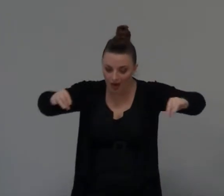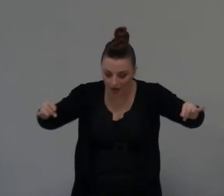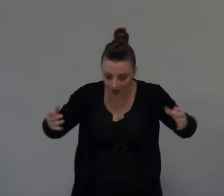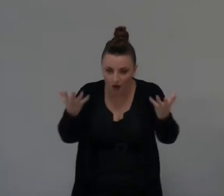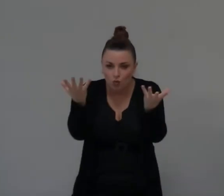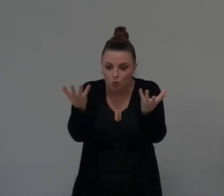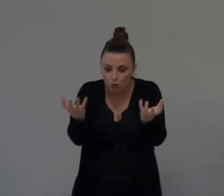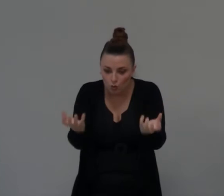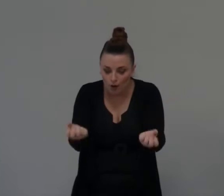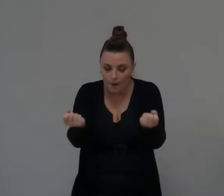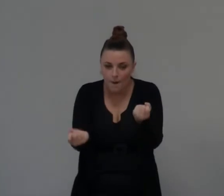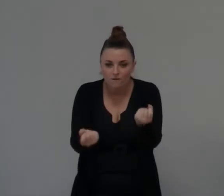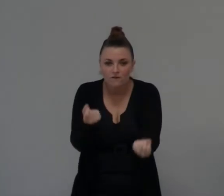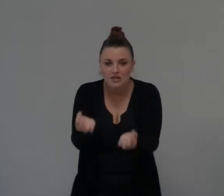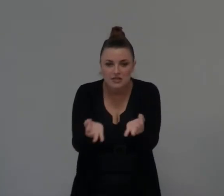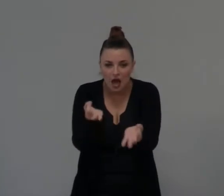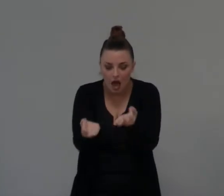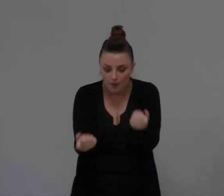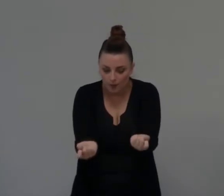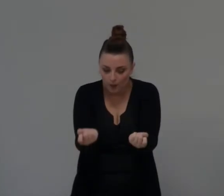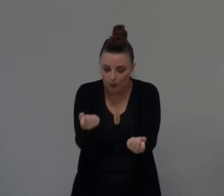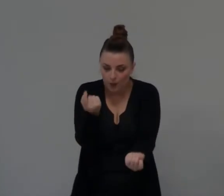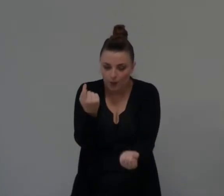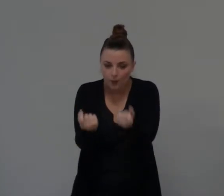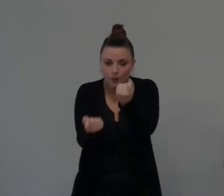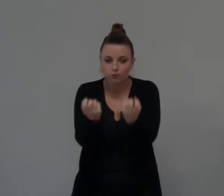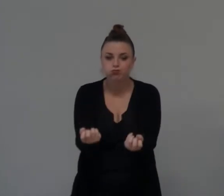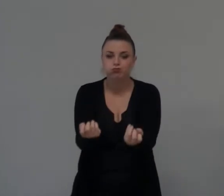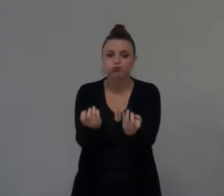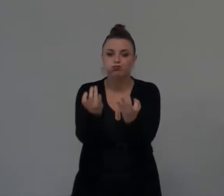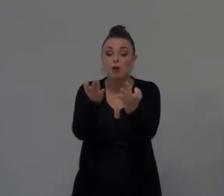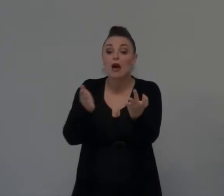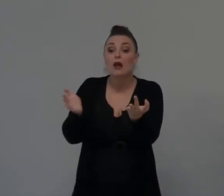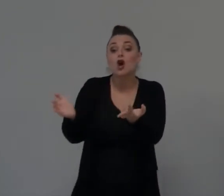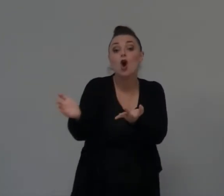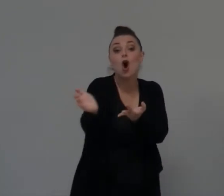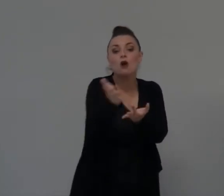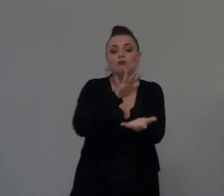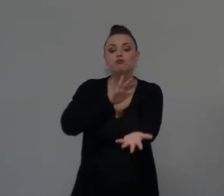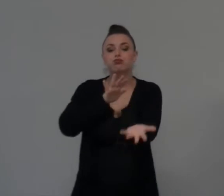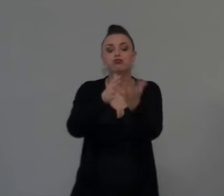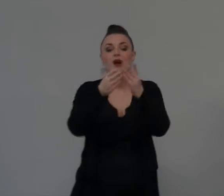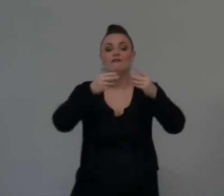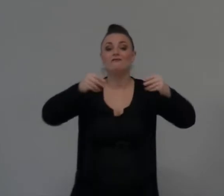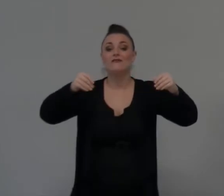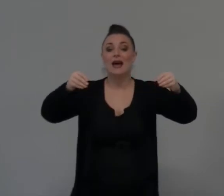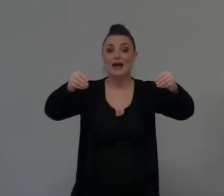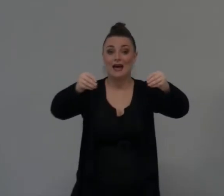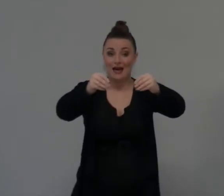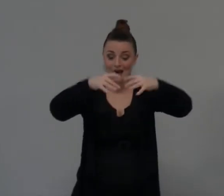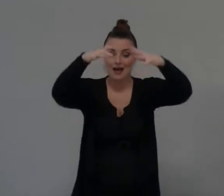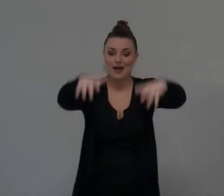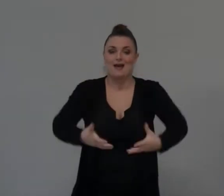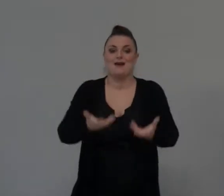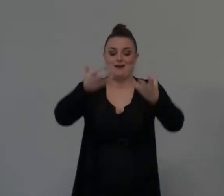frutto, i semi, il frutto era stato trippiato, ventilavano nel campo, la